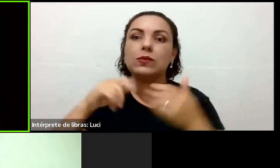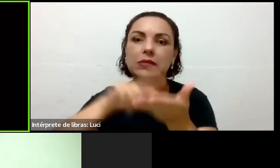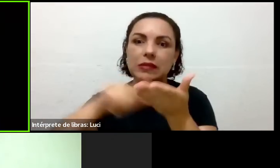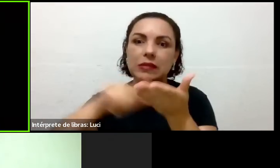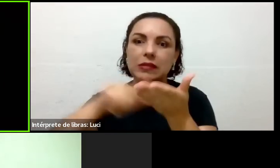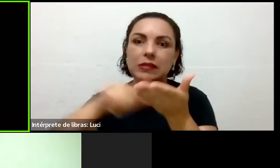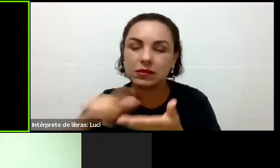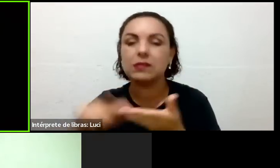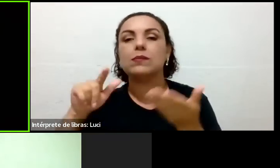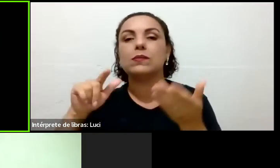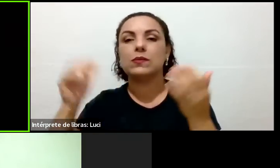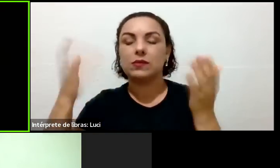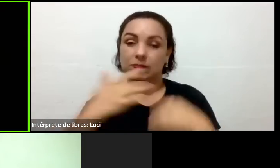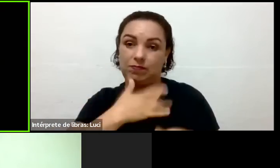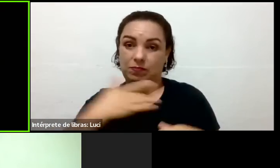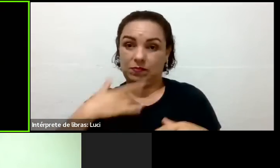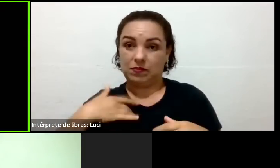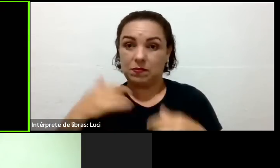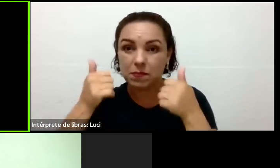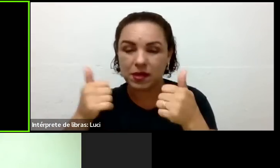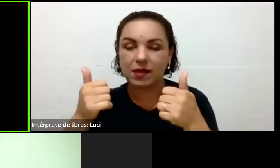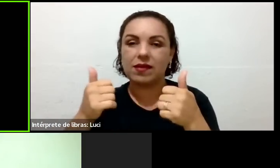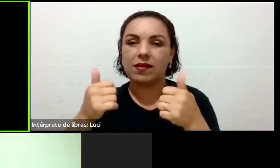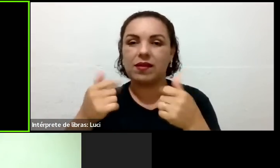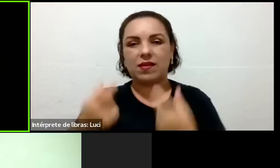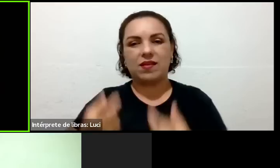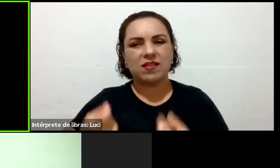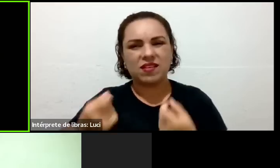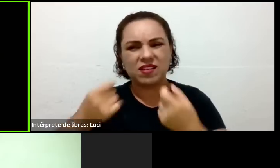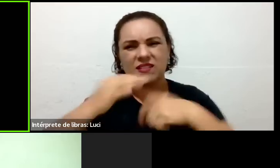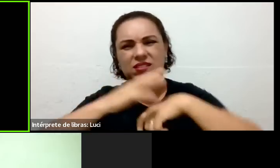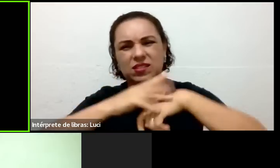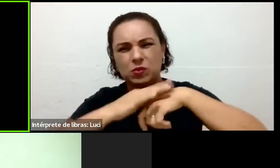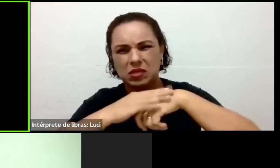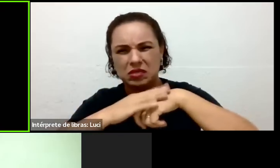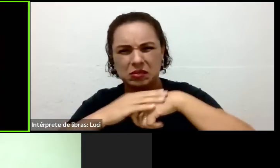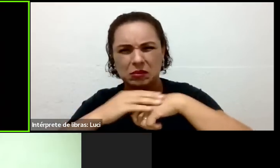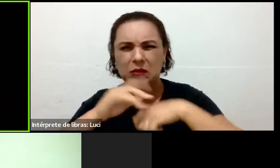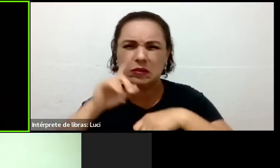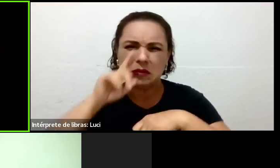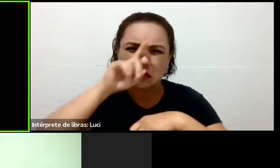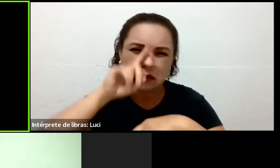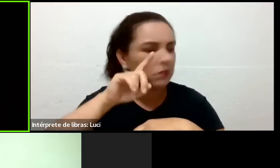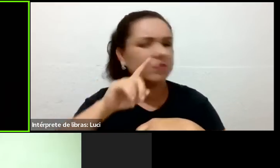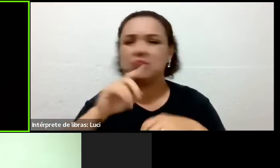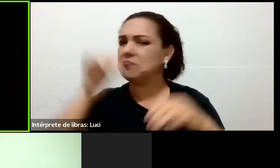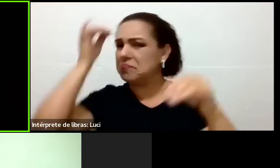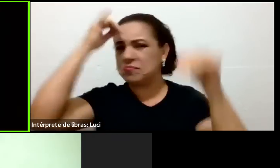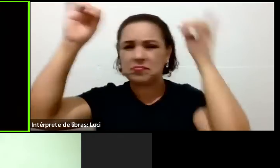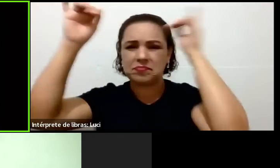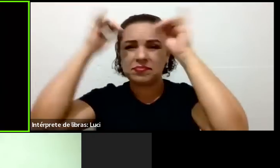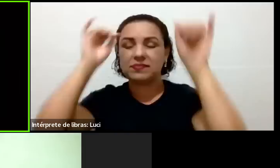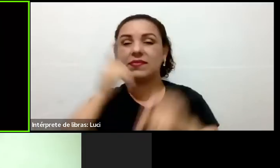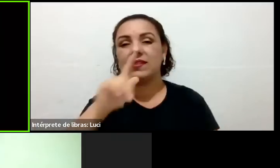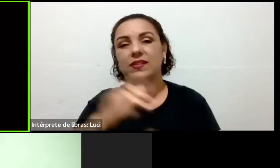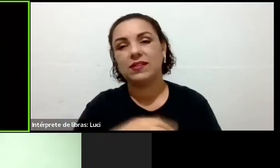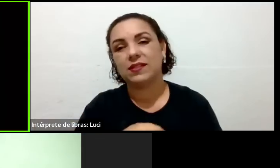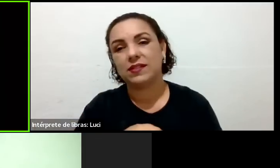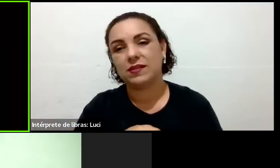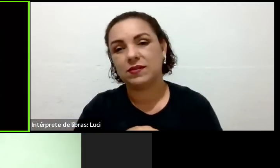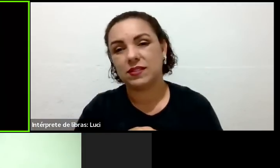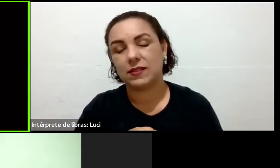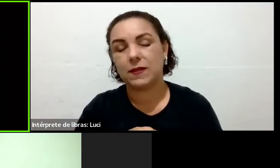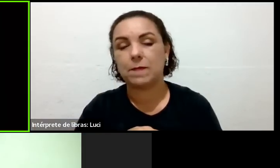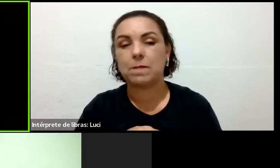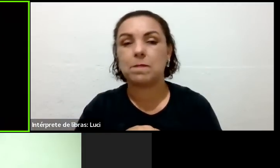remédio para pressão, para diabetes, dorme bem, intestino funciona bem. Agora, ela virou uma